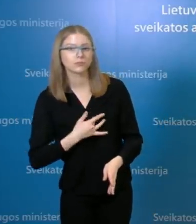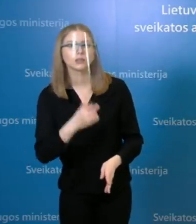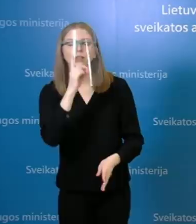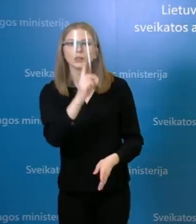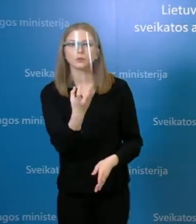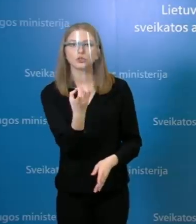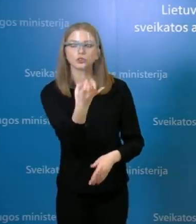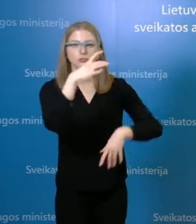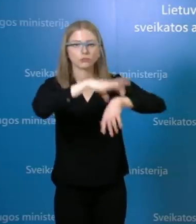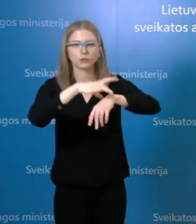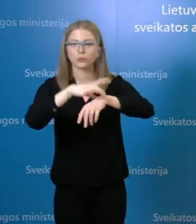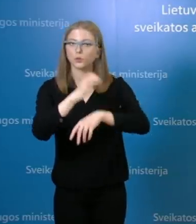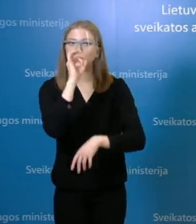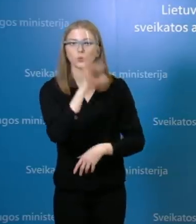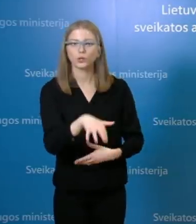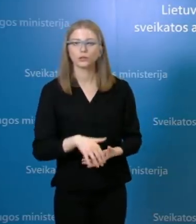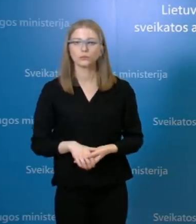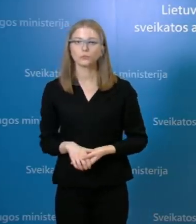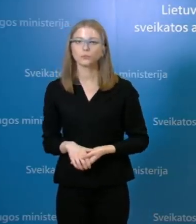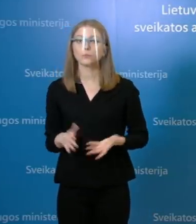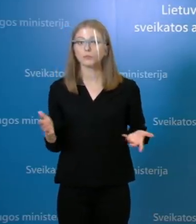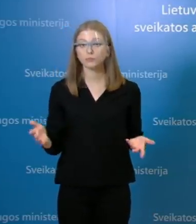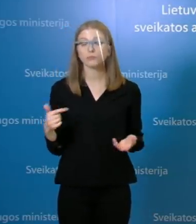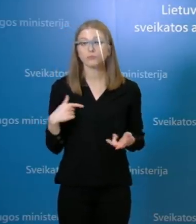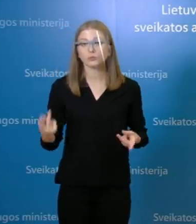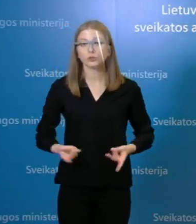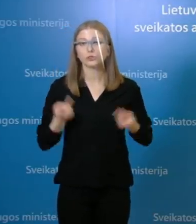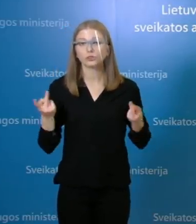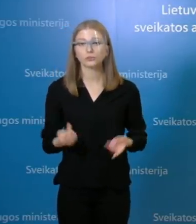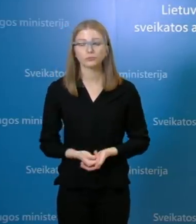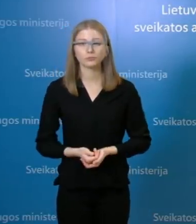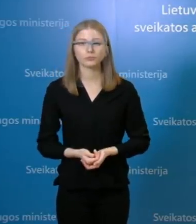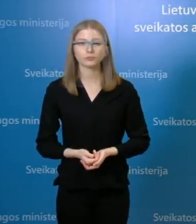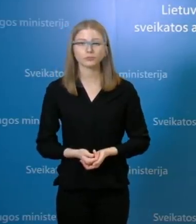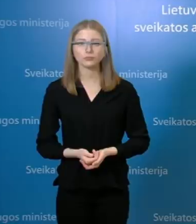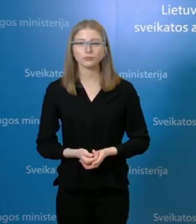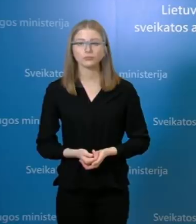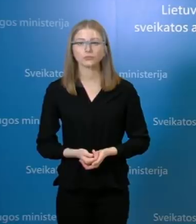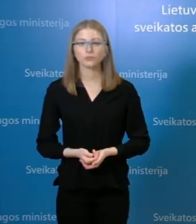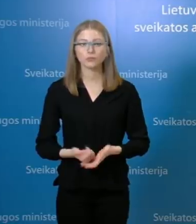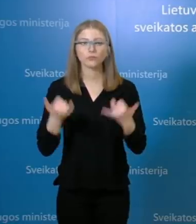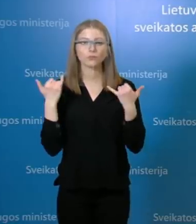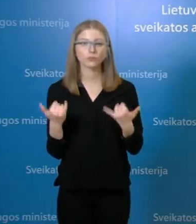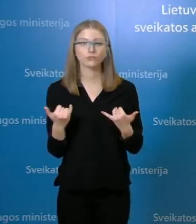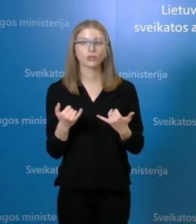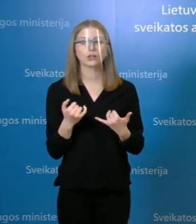patvirdinta ir susijusių atvejų nebuvo. Dėl to tikrai labai džiaugiamės, nai ir iš tikrųjų kol tie židiniai vis dėl to yra